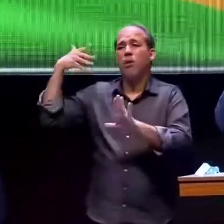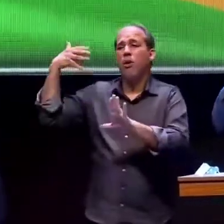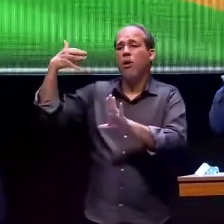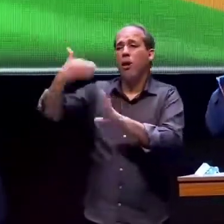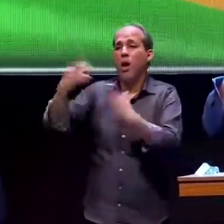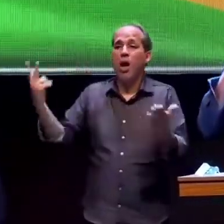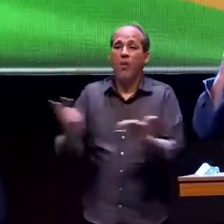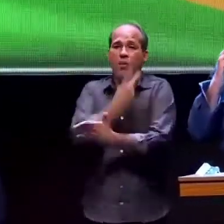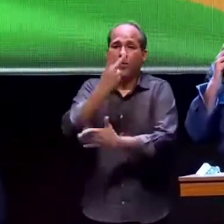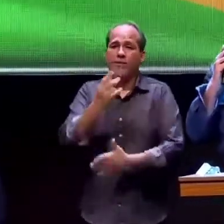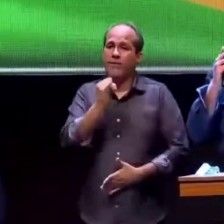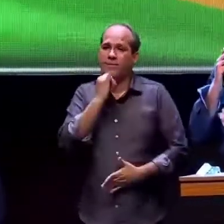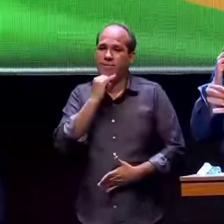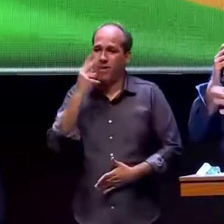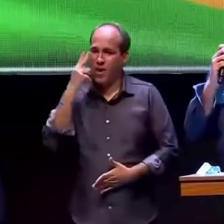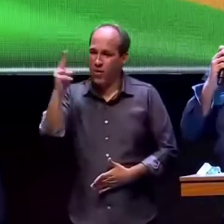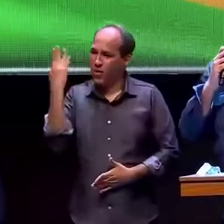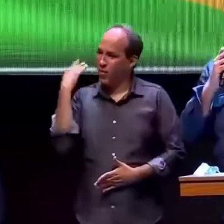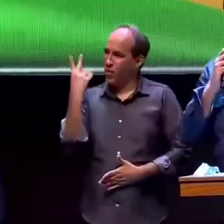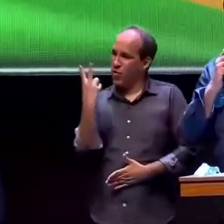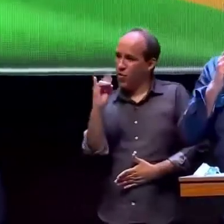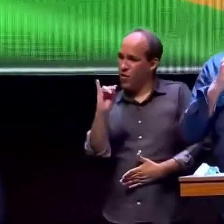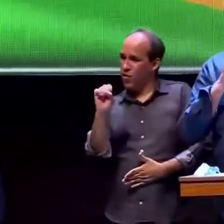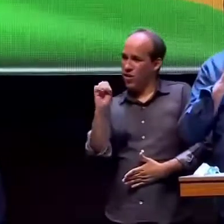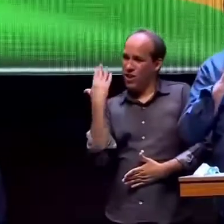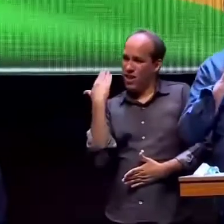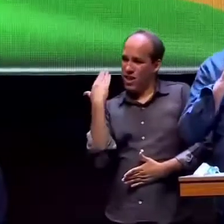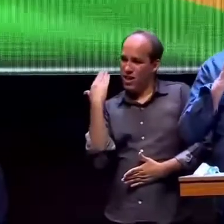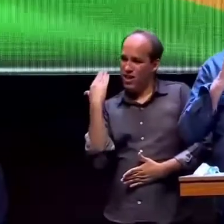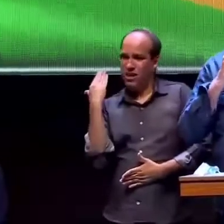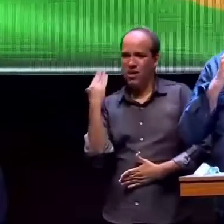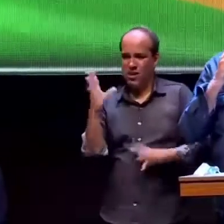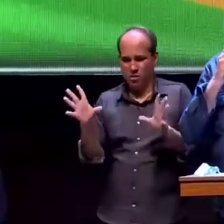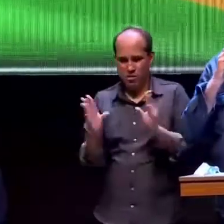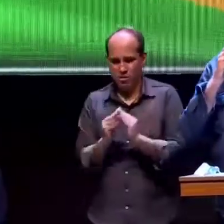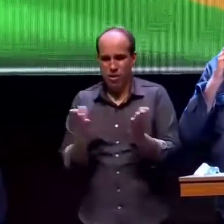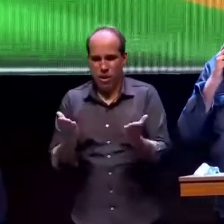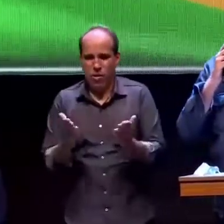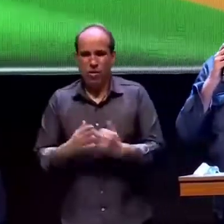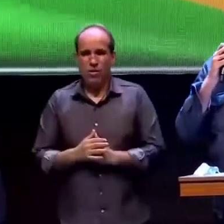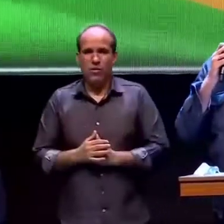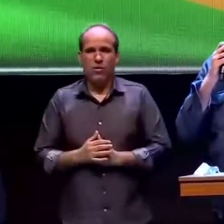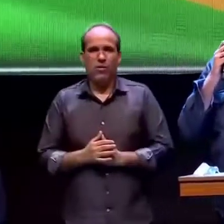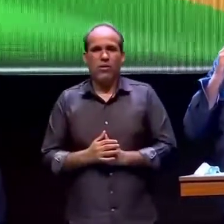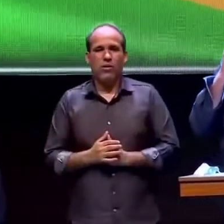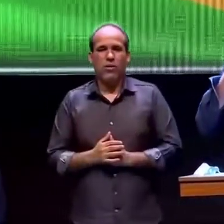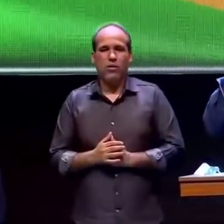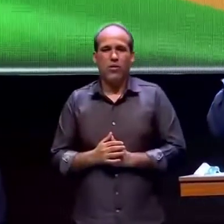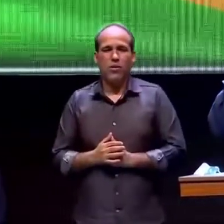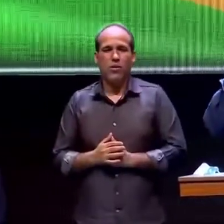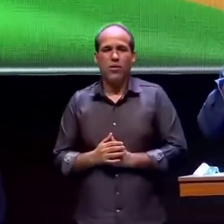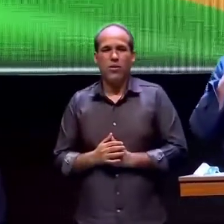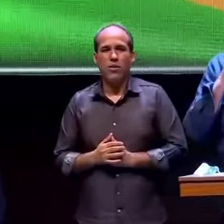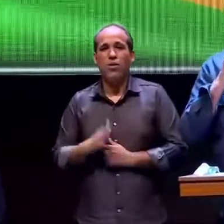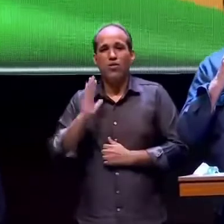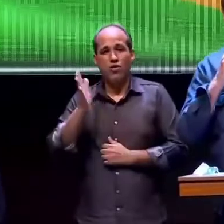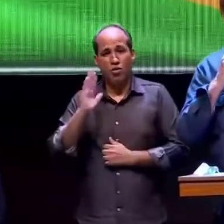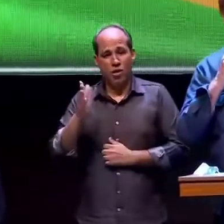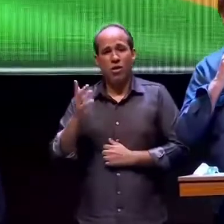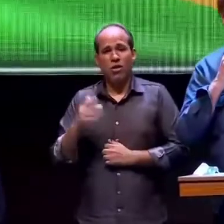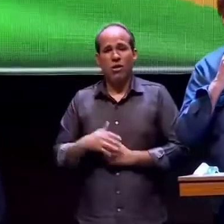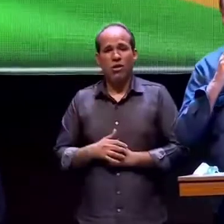como há dois dias vale a pena indo para encerramento eu tive acesso